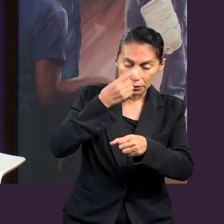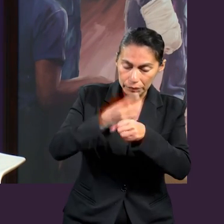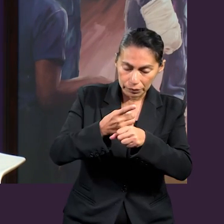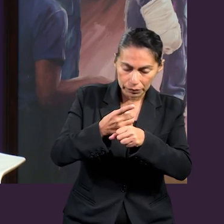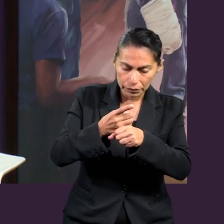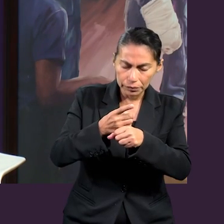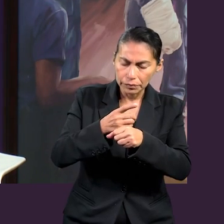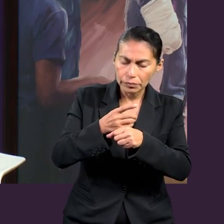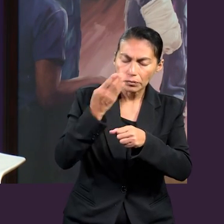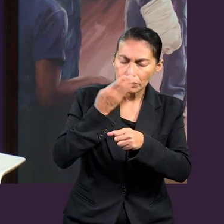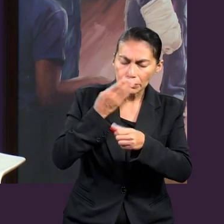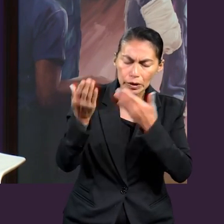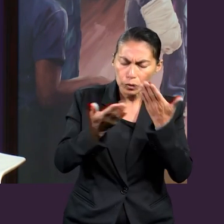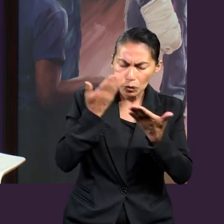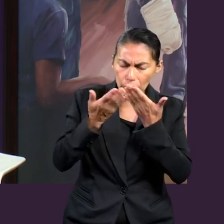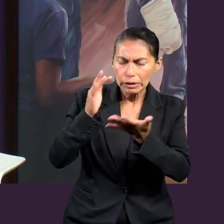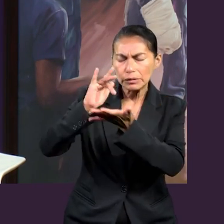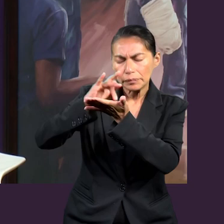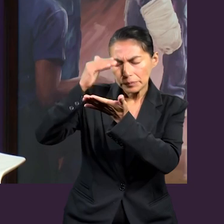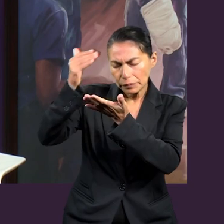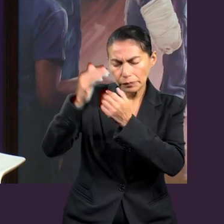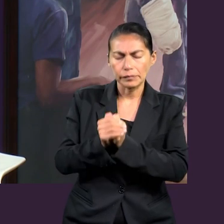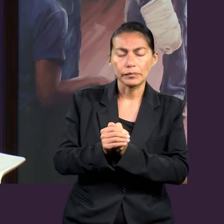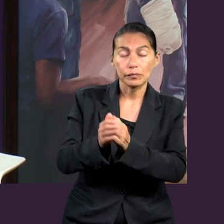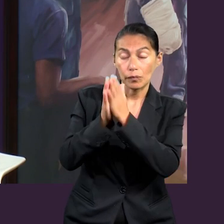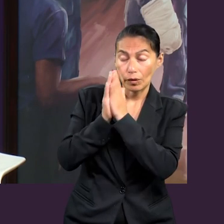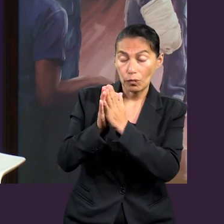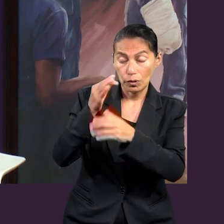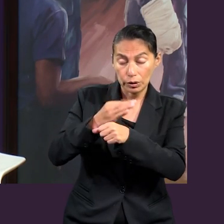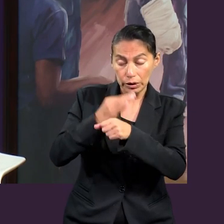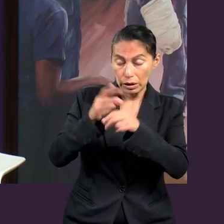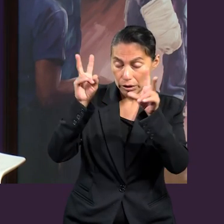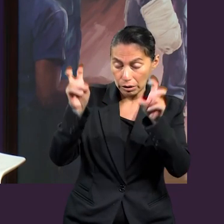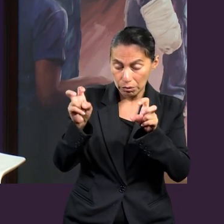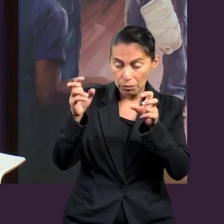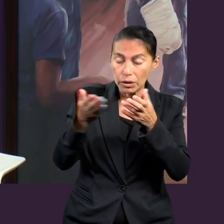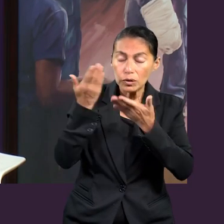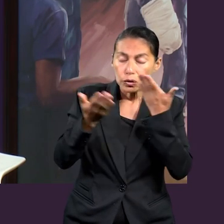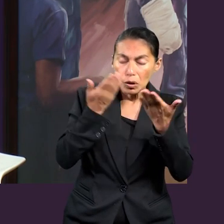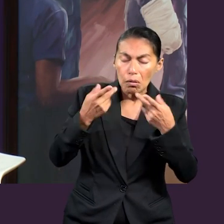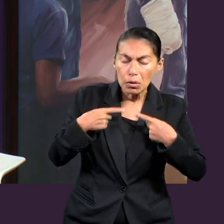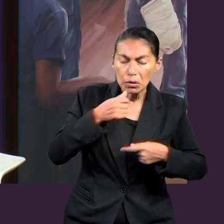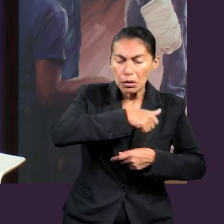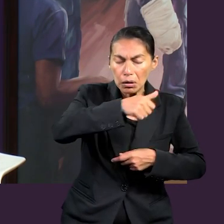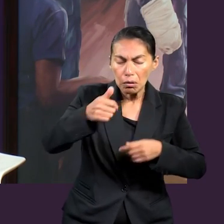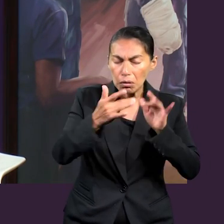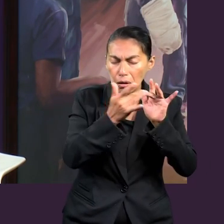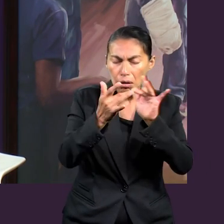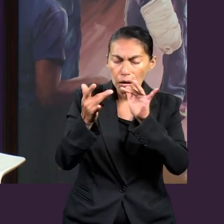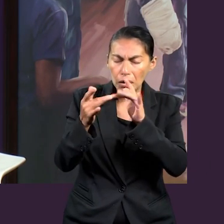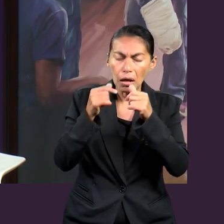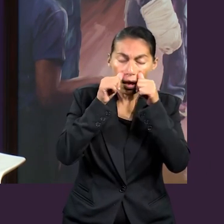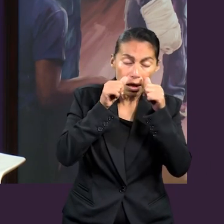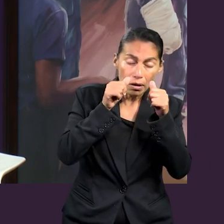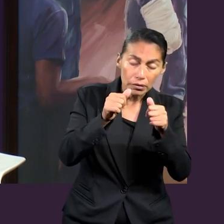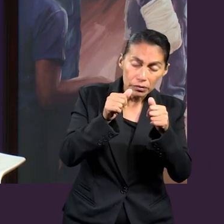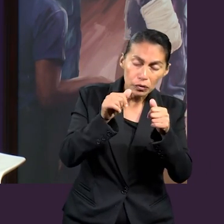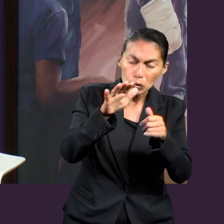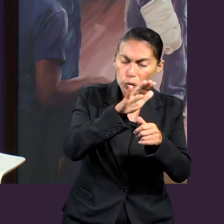de poder estudiar tu palabra. Permite que el tema que vamos a analizar pueda llegar a los corazones de quienes pueden escuchar